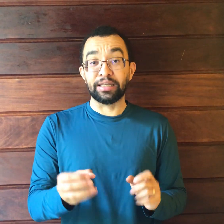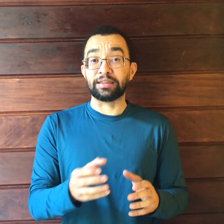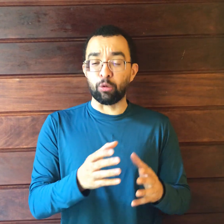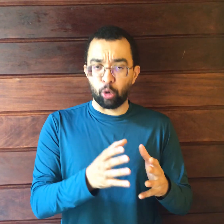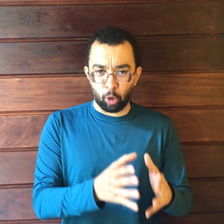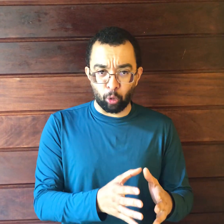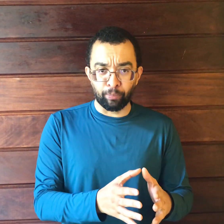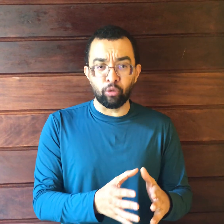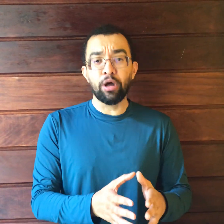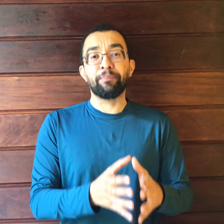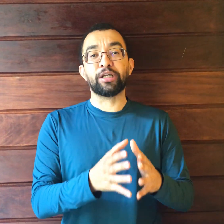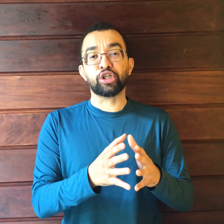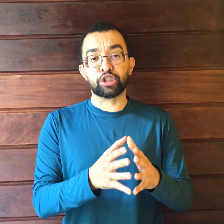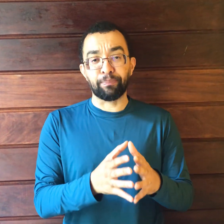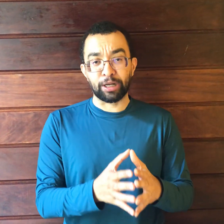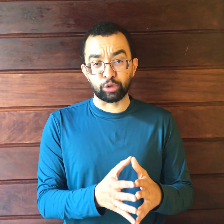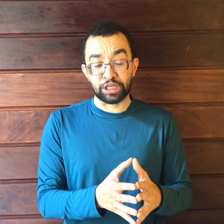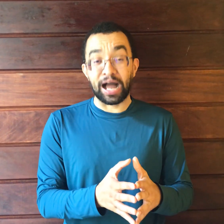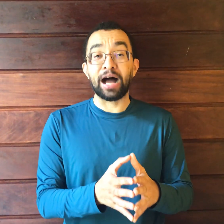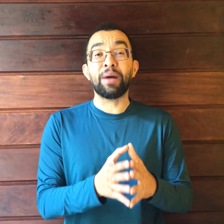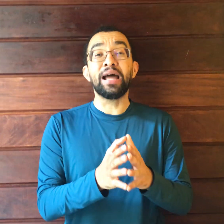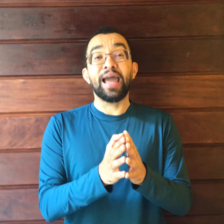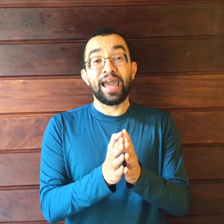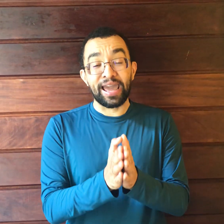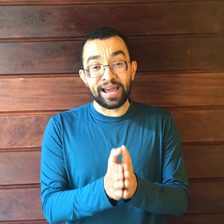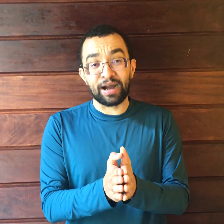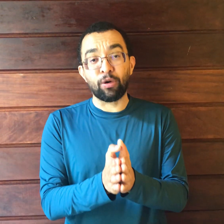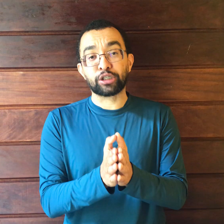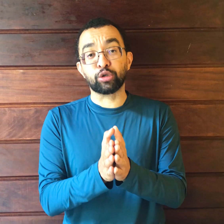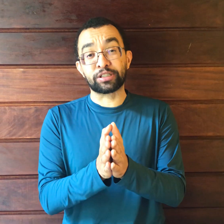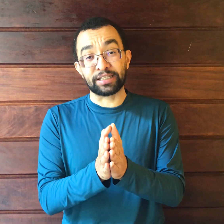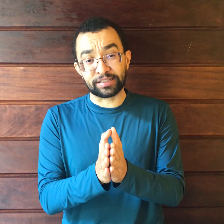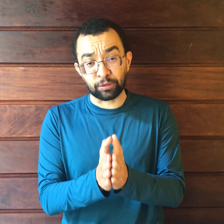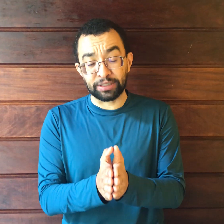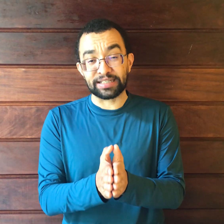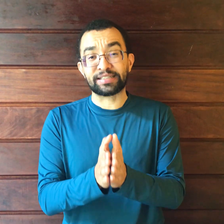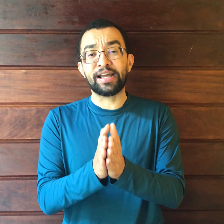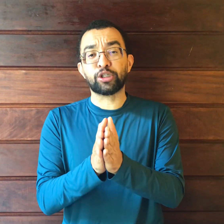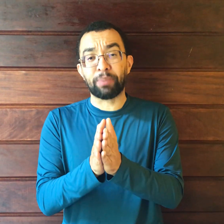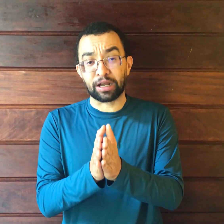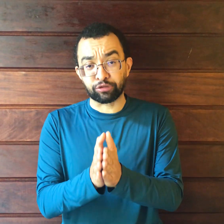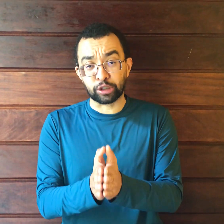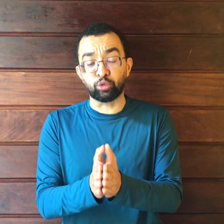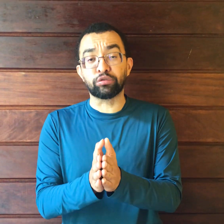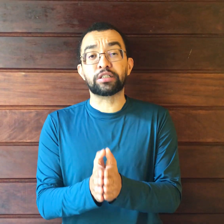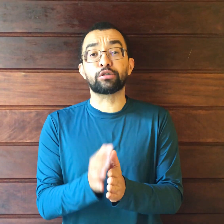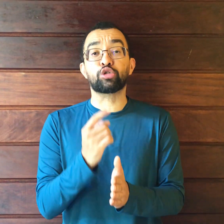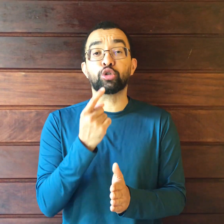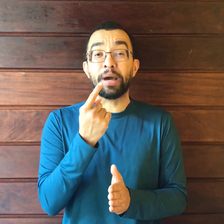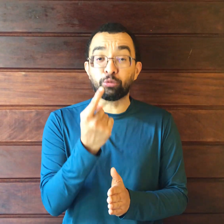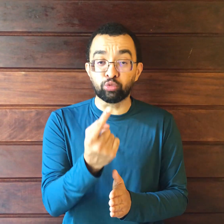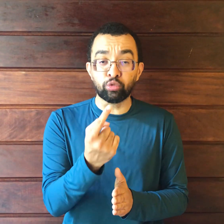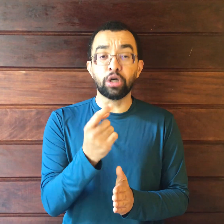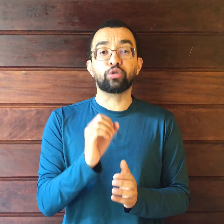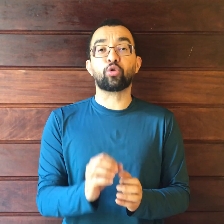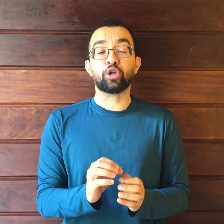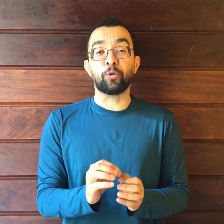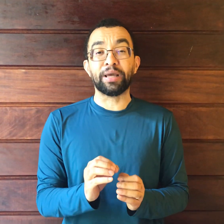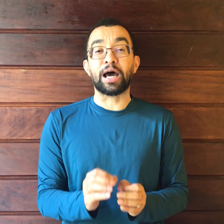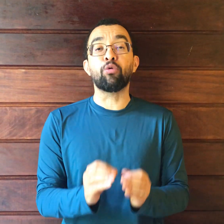Então, o roubo, mediante emprego de arma, era o artigo 157, parágrafo 2º, inciso de número 1 do Código Penal.